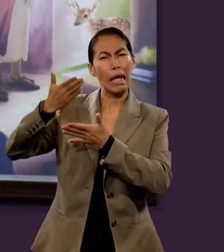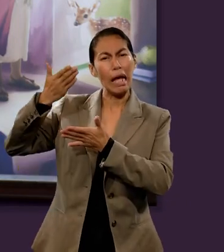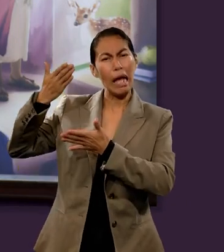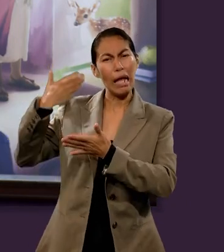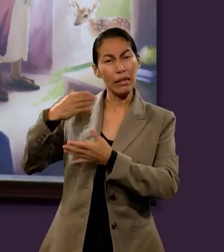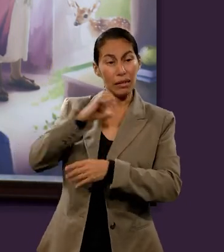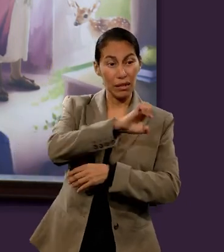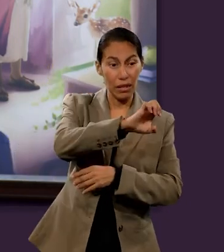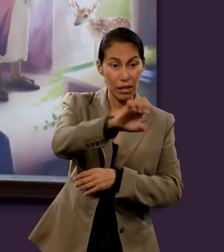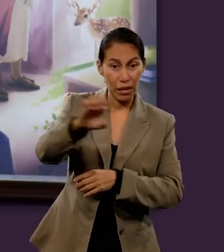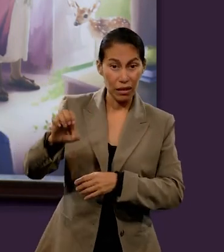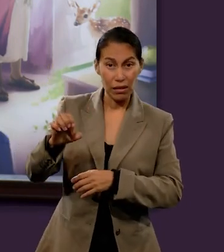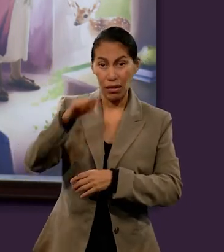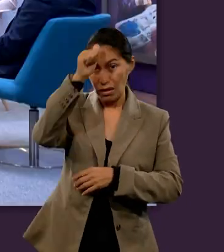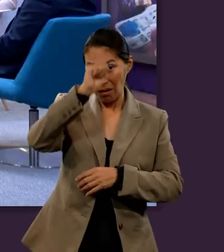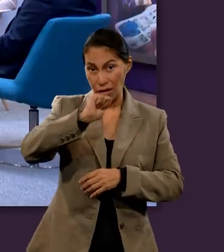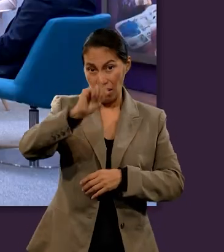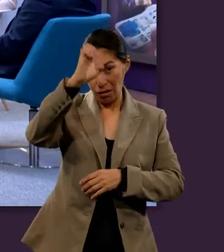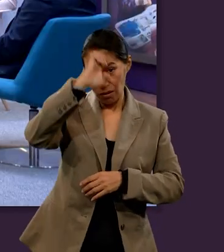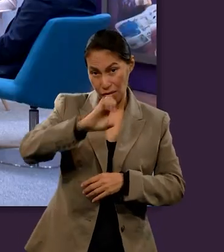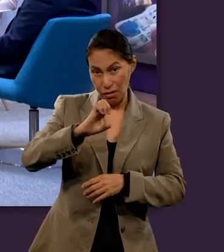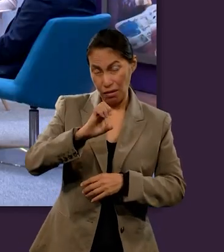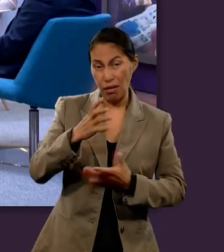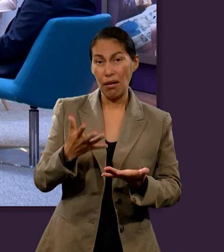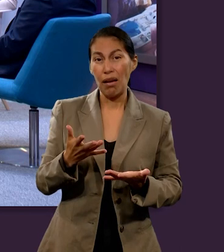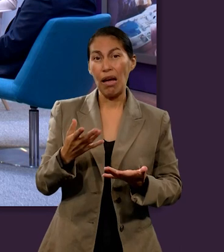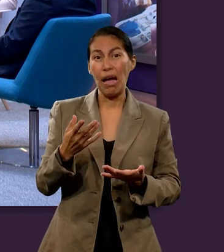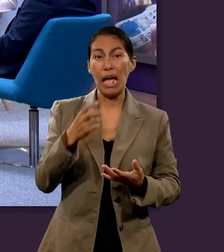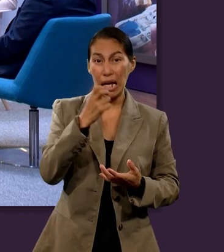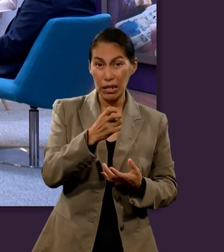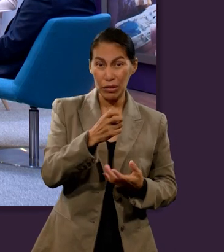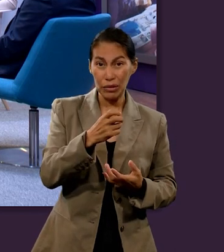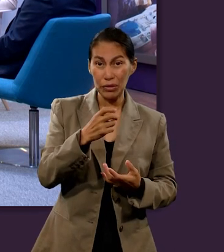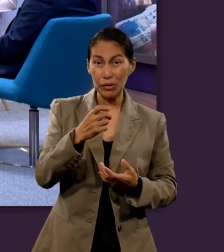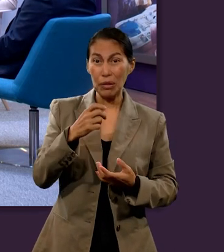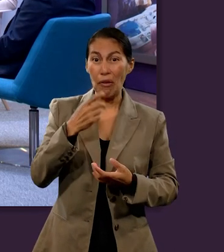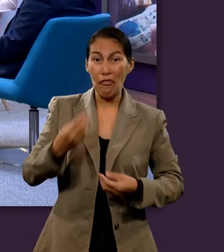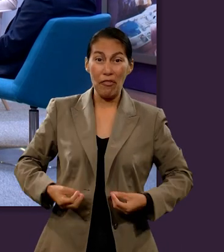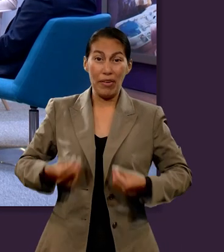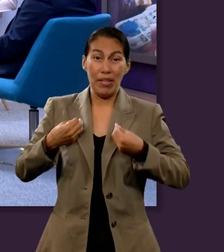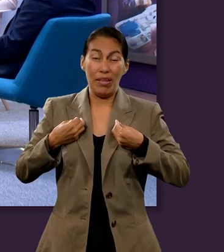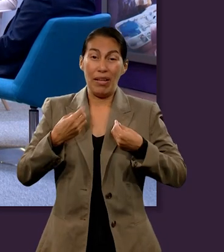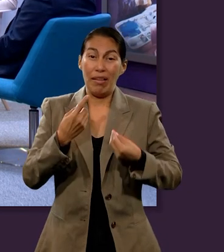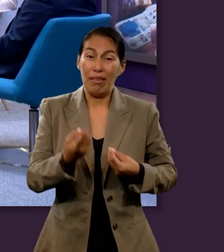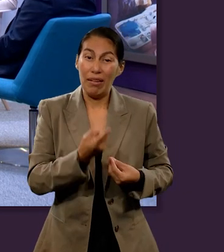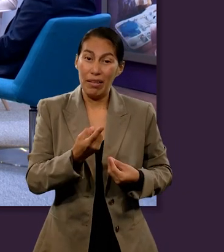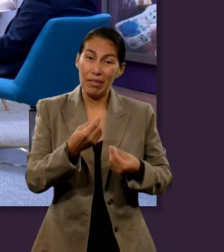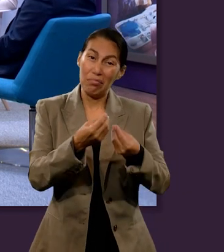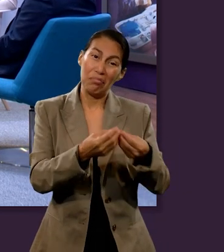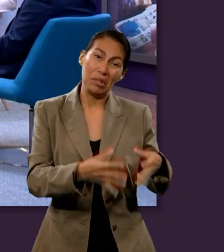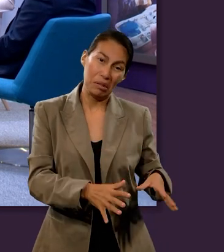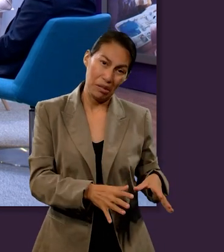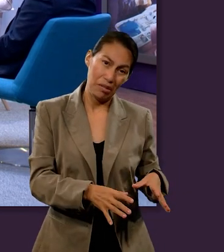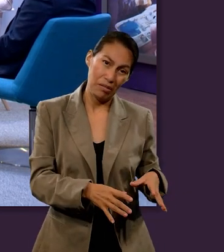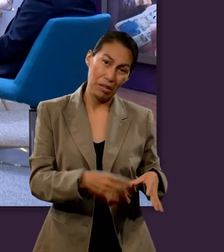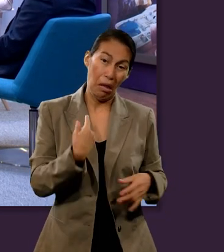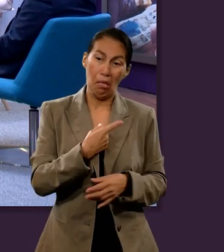cayeron, perdieron la bendición de la vida eterna. Y ellos nos